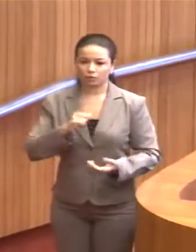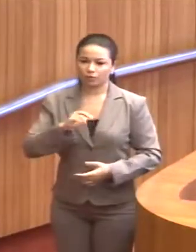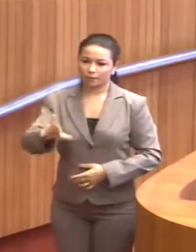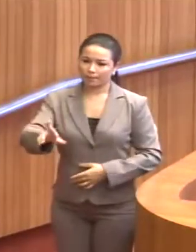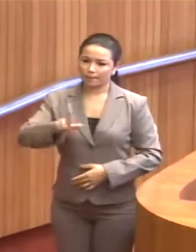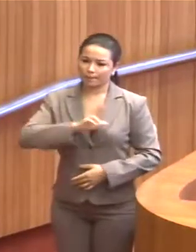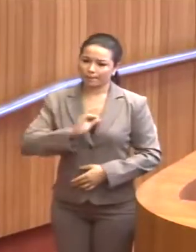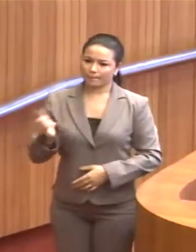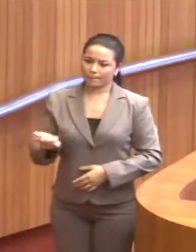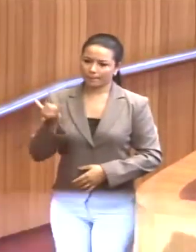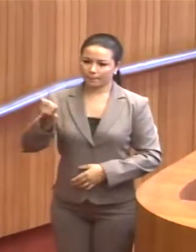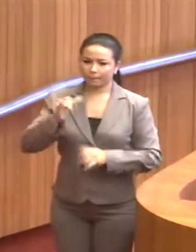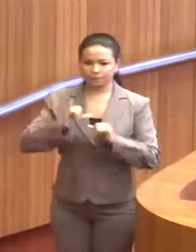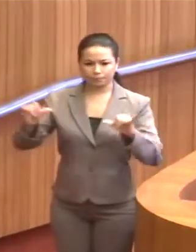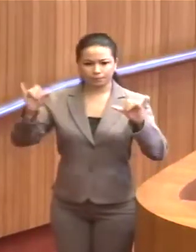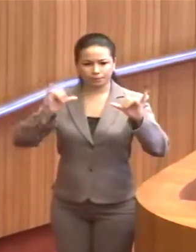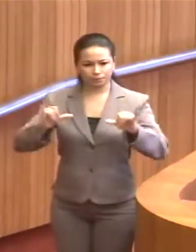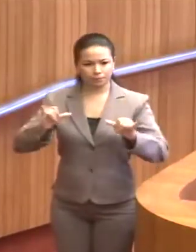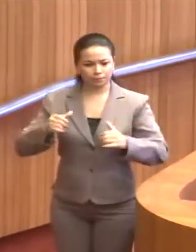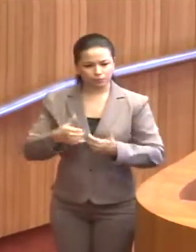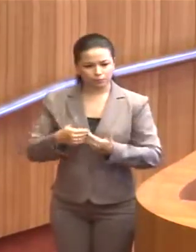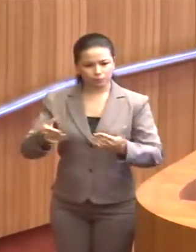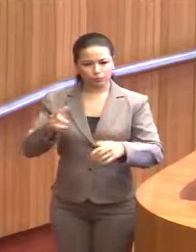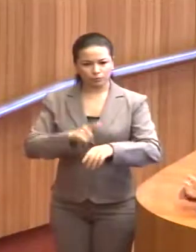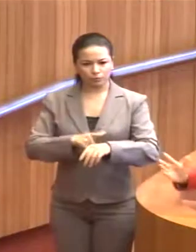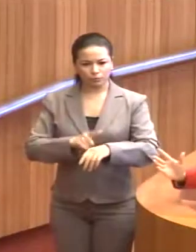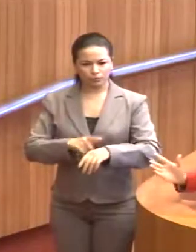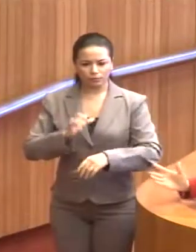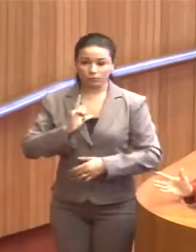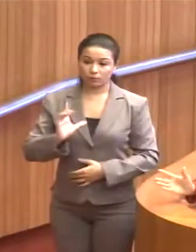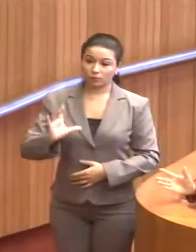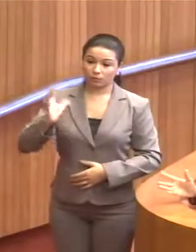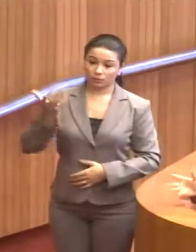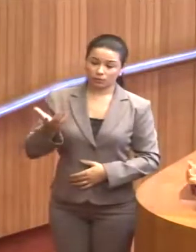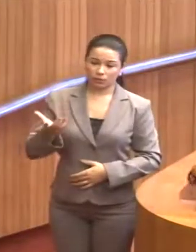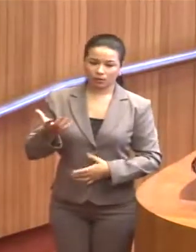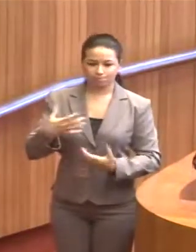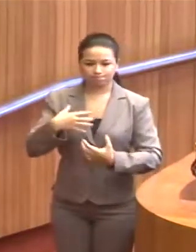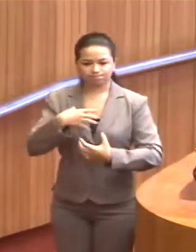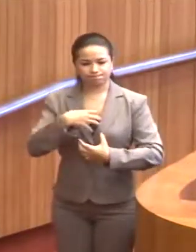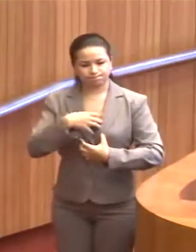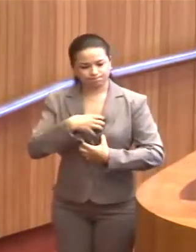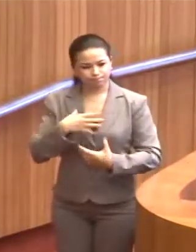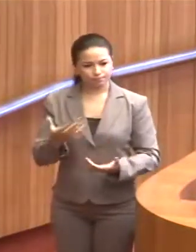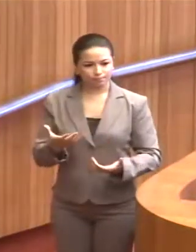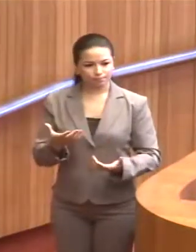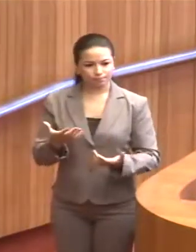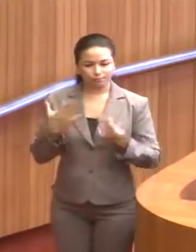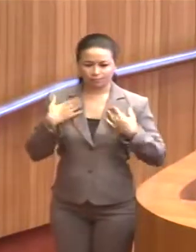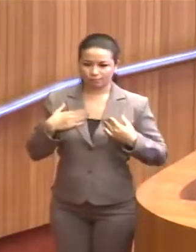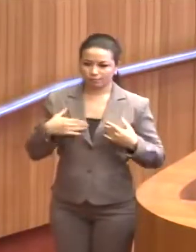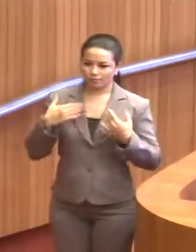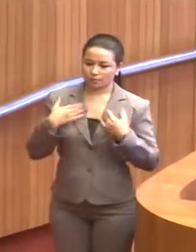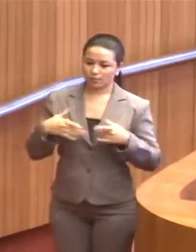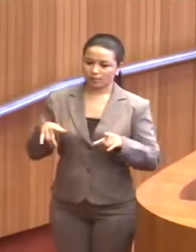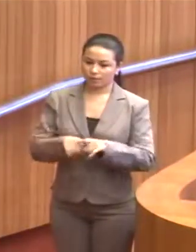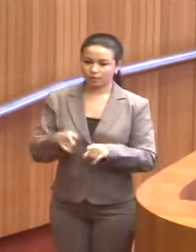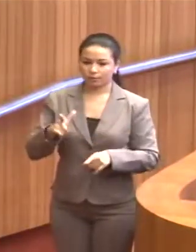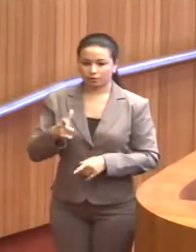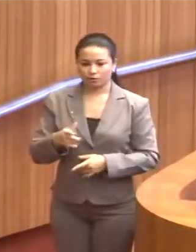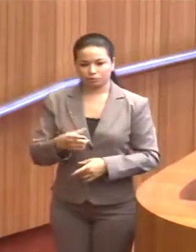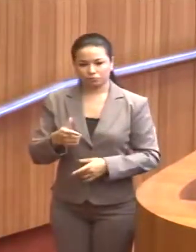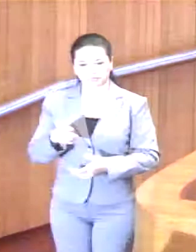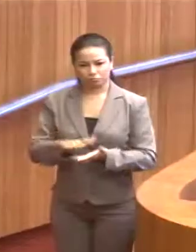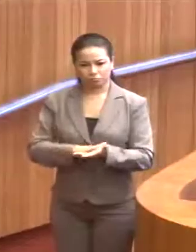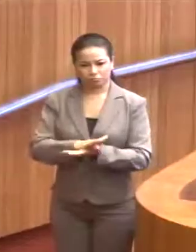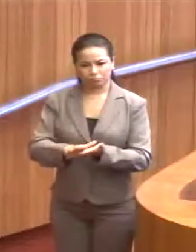que as manifestações, a partir daquele momento, transcorreram num clima de certa tranquilidade e não tivemos